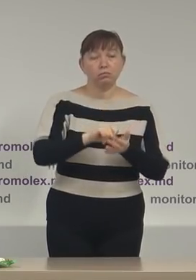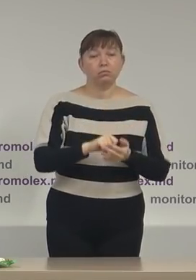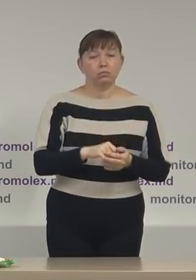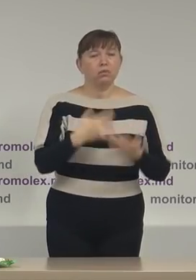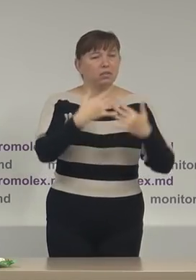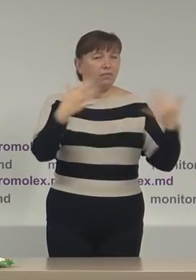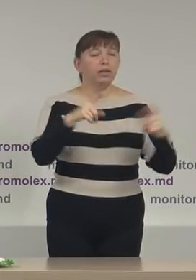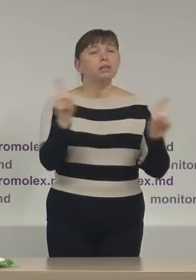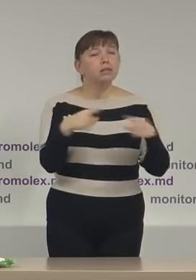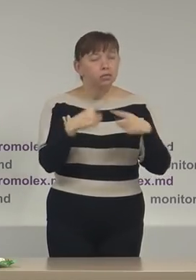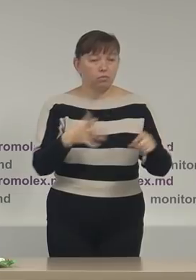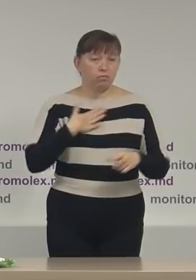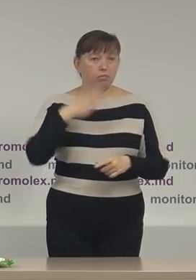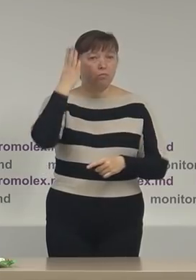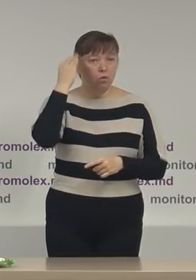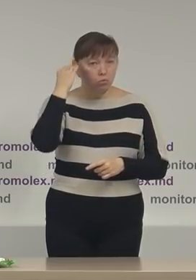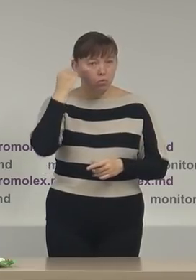interpreții autohtoni